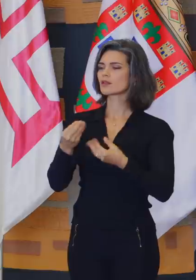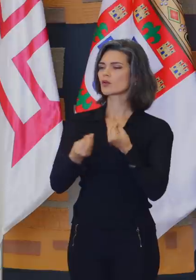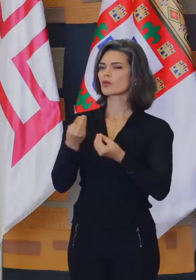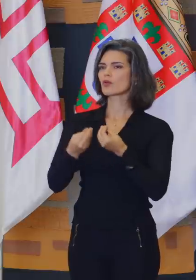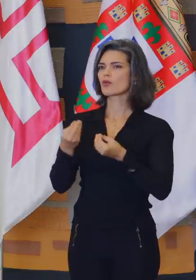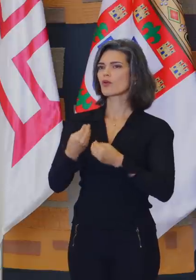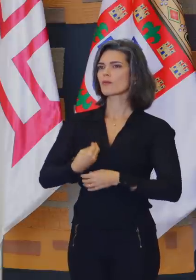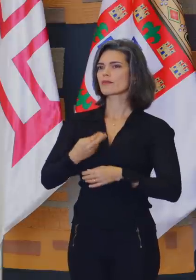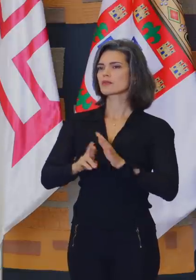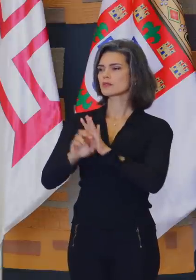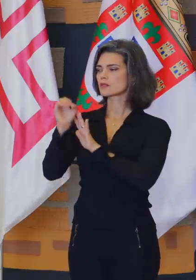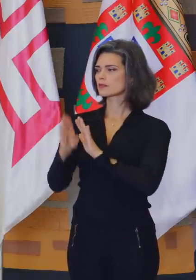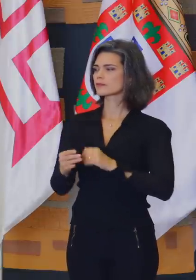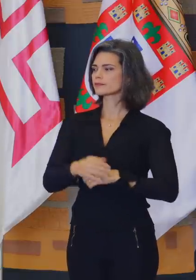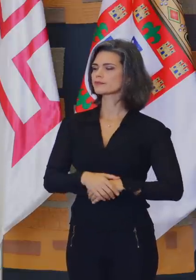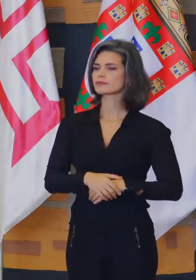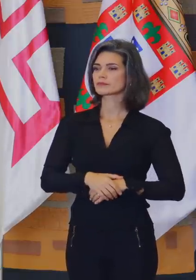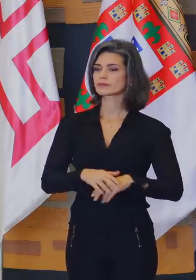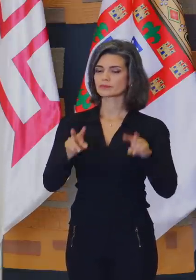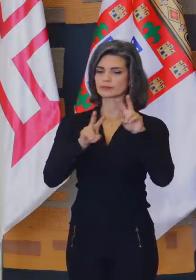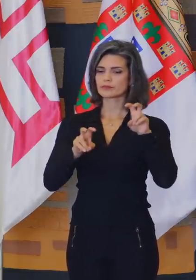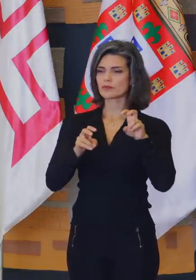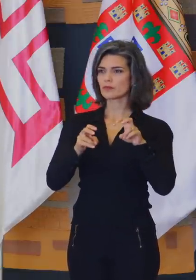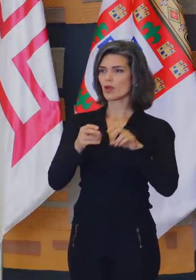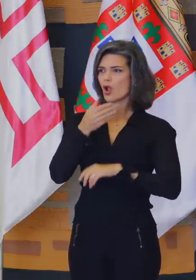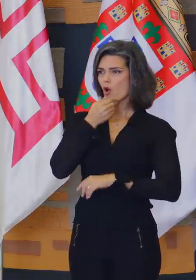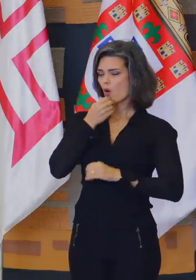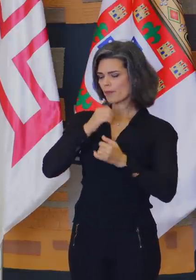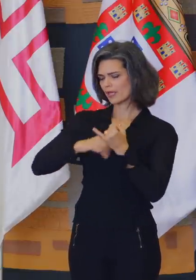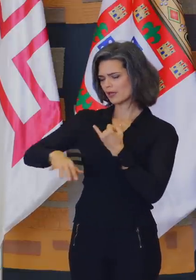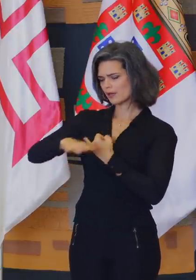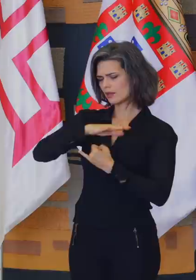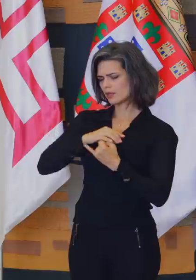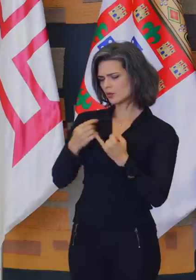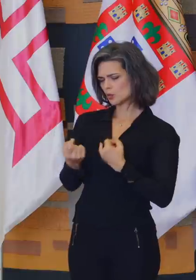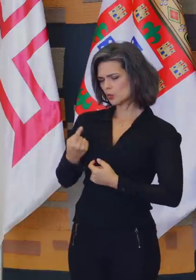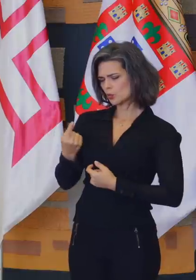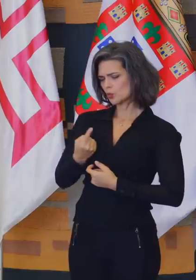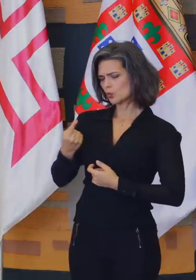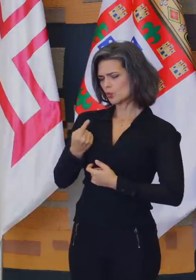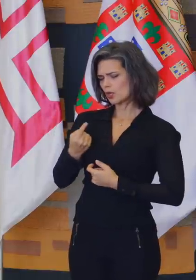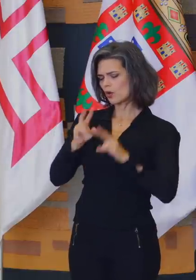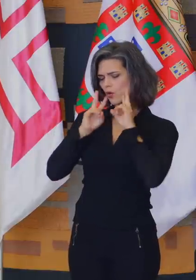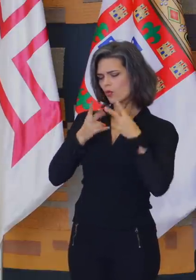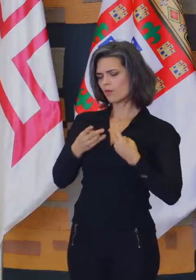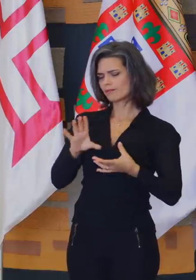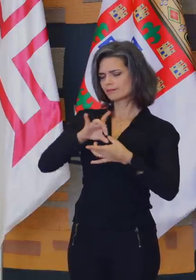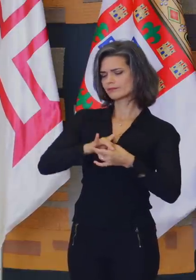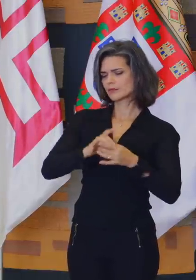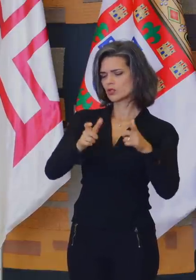diplomata. Nenhum homem é uma ilha completa em si mesmo. Cada ser humano é parte de um